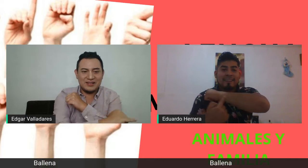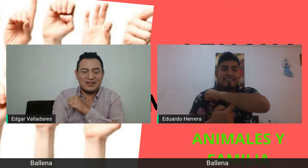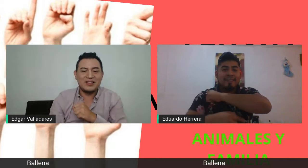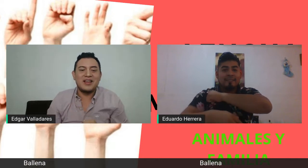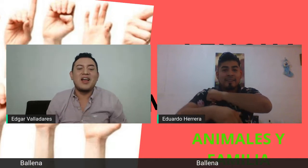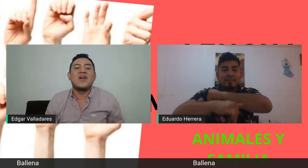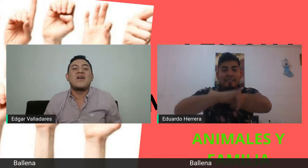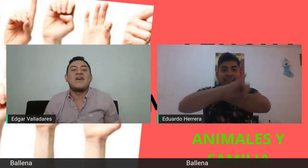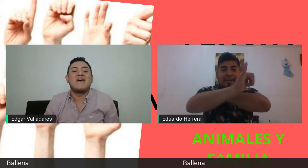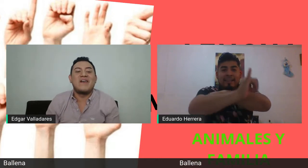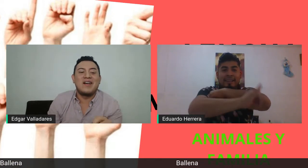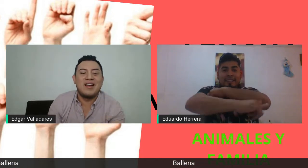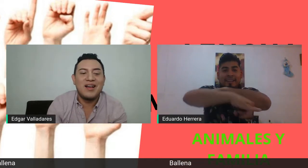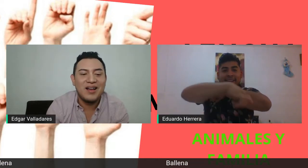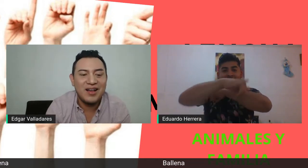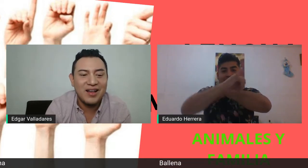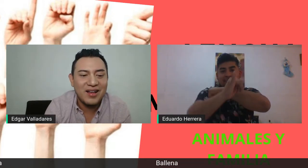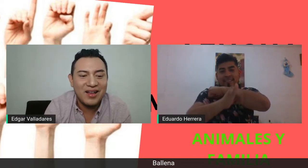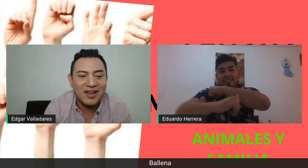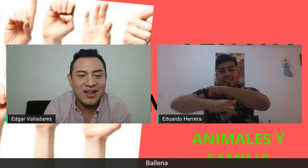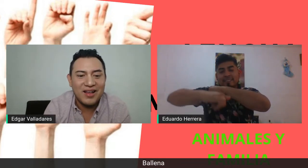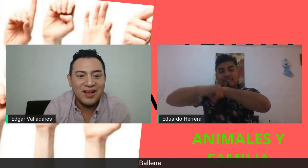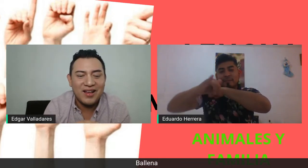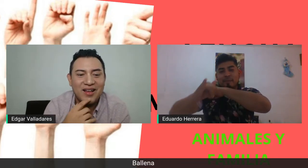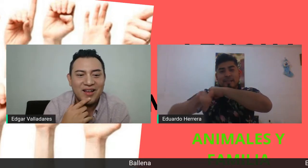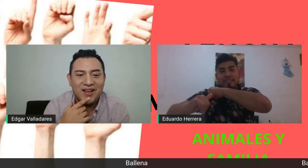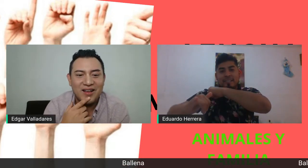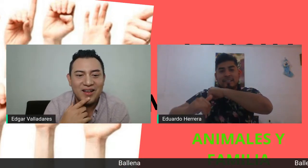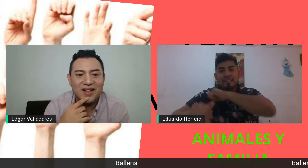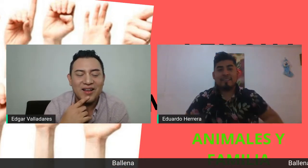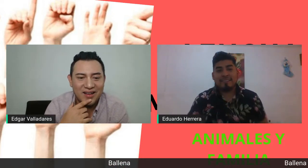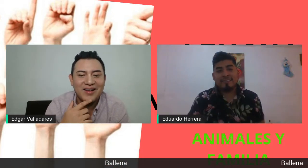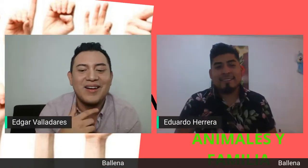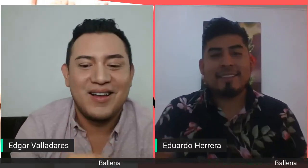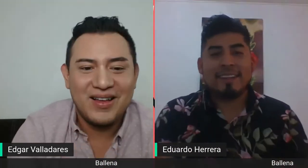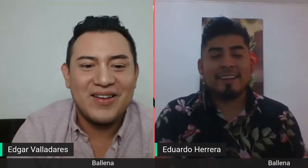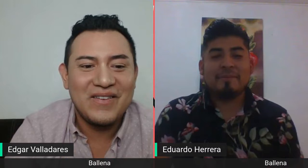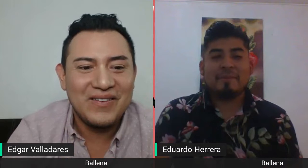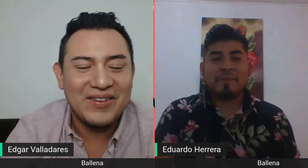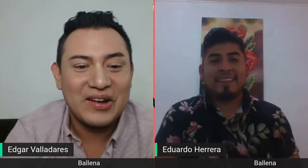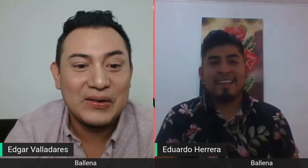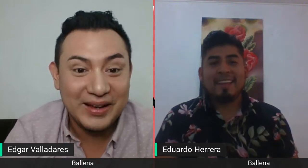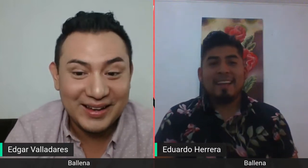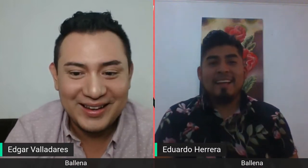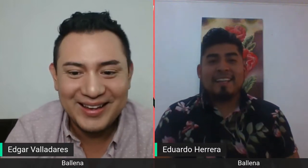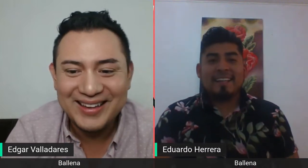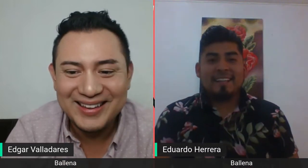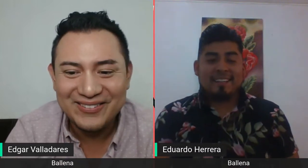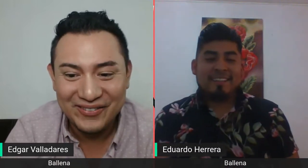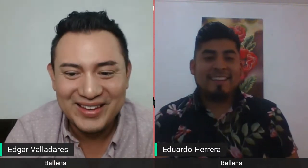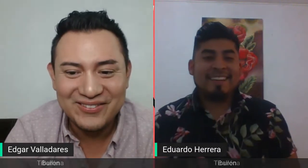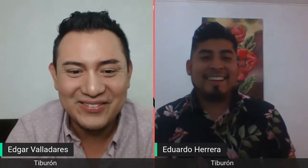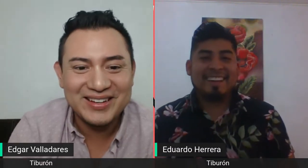de alguna manera. Y esto es ballena. ¿Sale? Ok. Muy bien. Bien, bien.